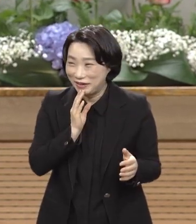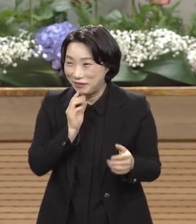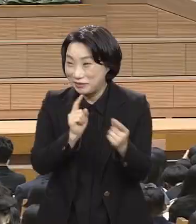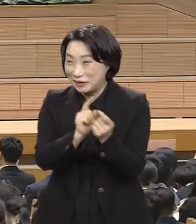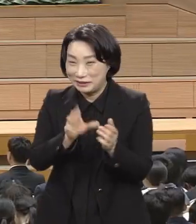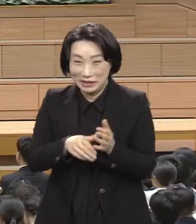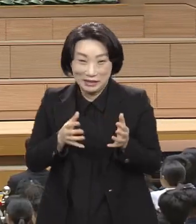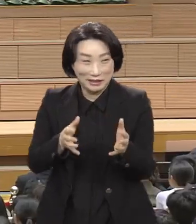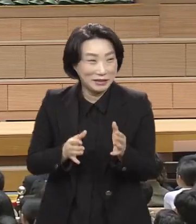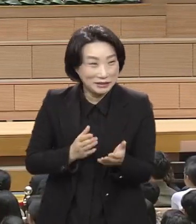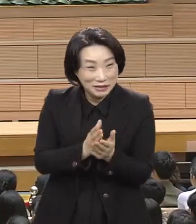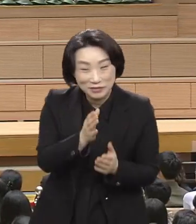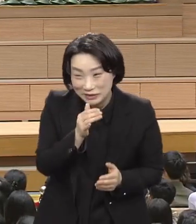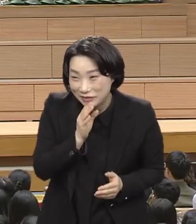사랑하는 여러분